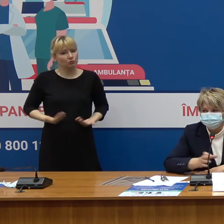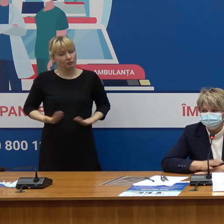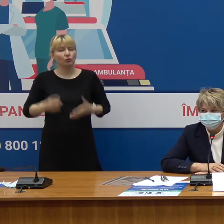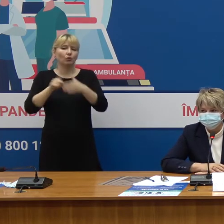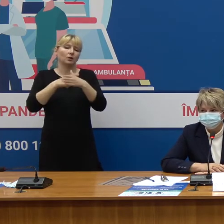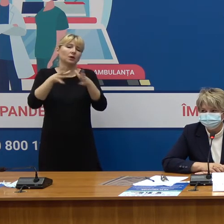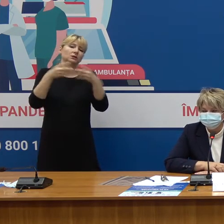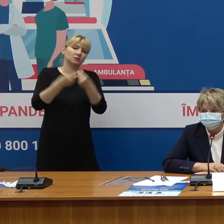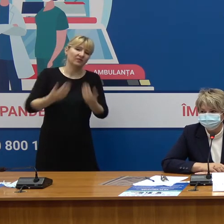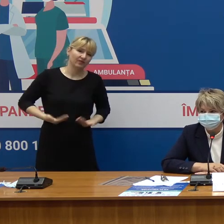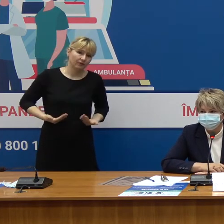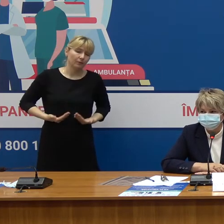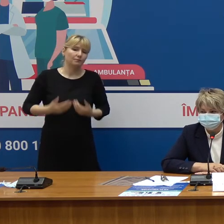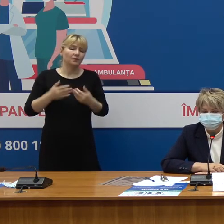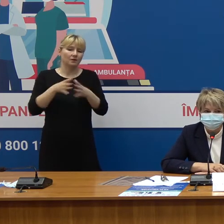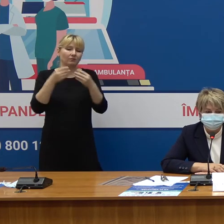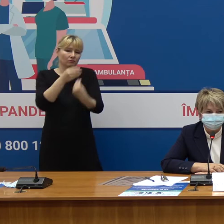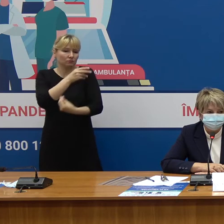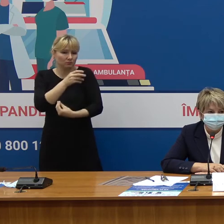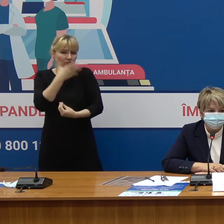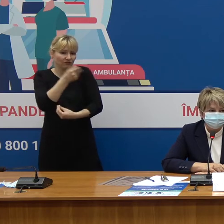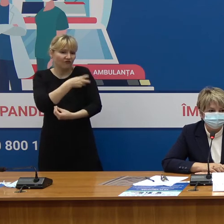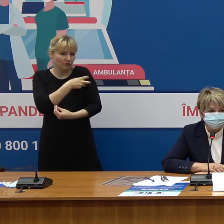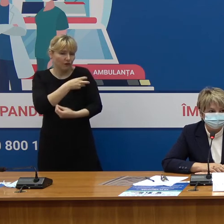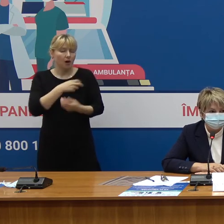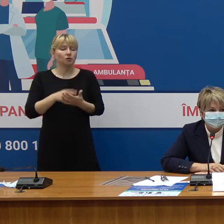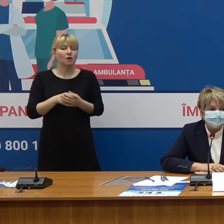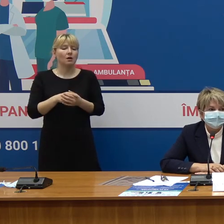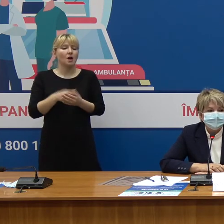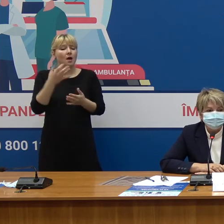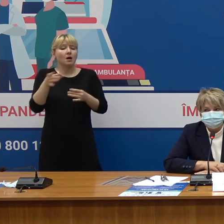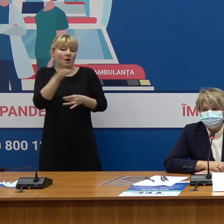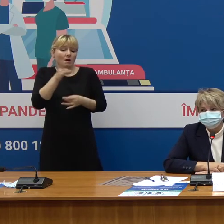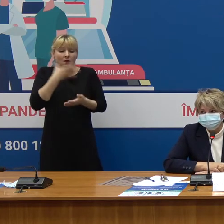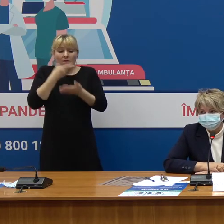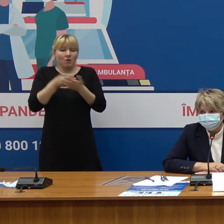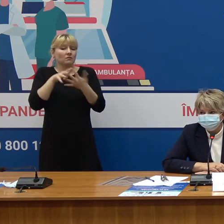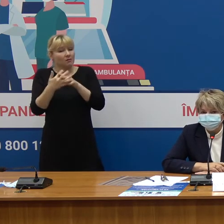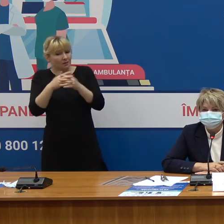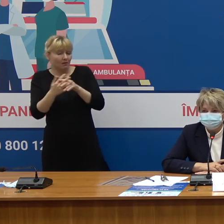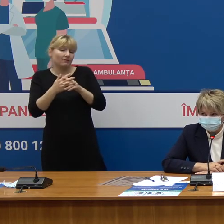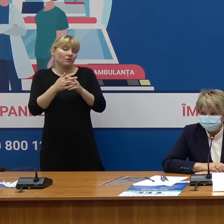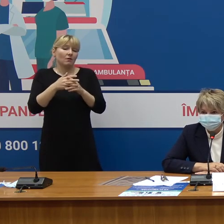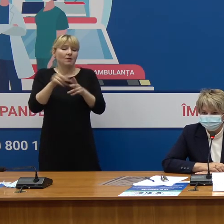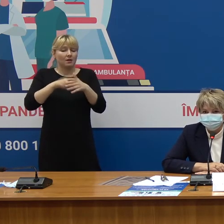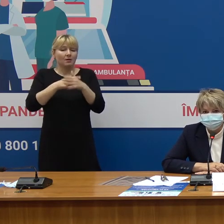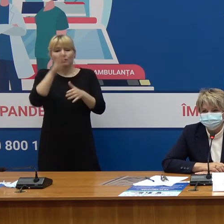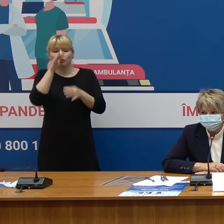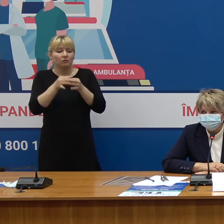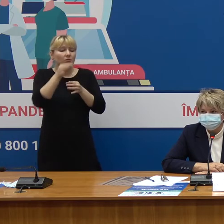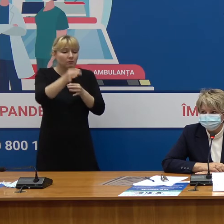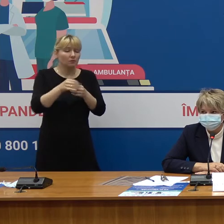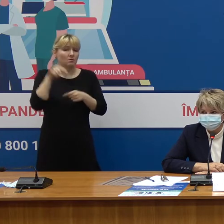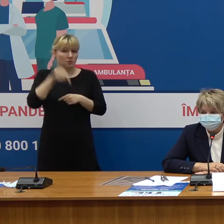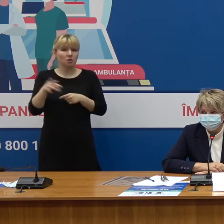familie sau la centrul de vaccinare din localitatea în care vă aflați Și atunci în Republica Moldova